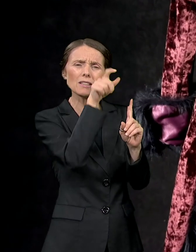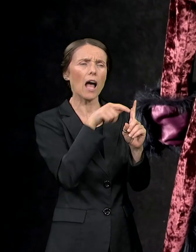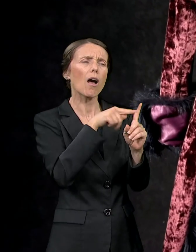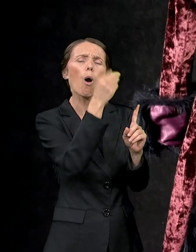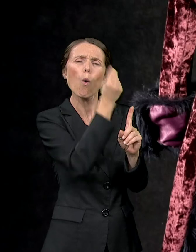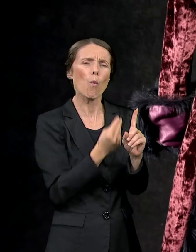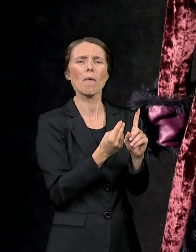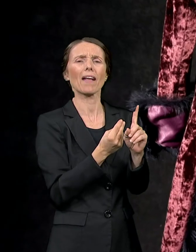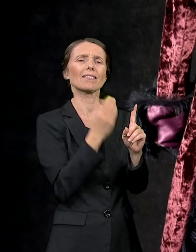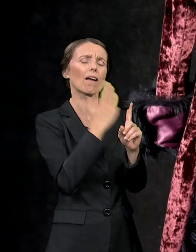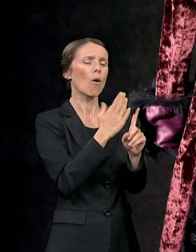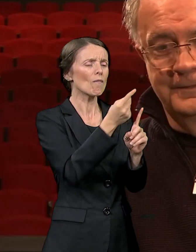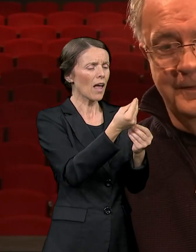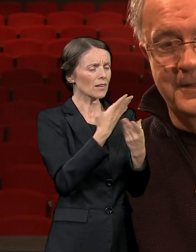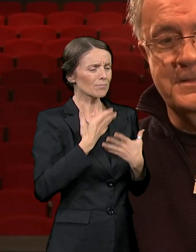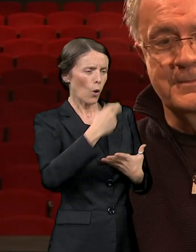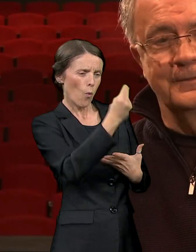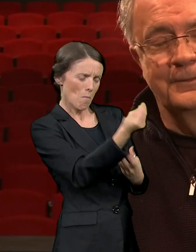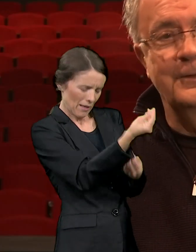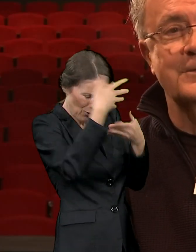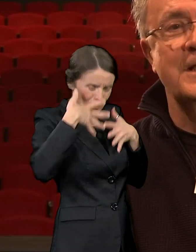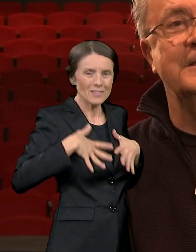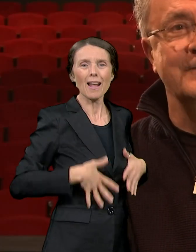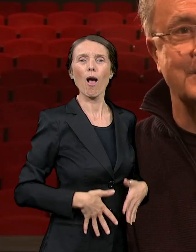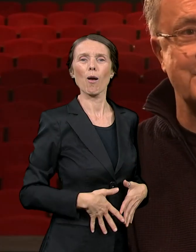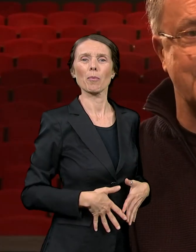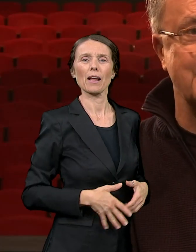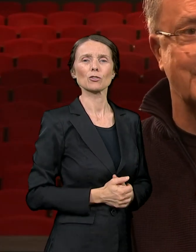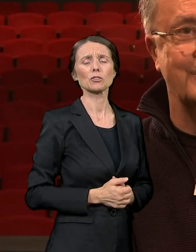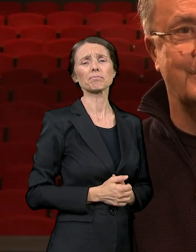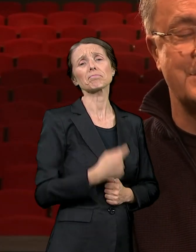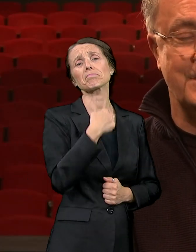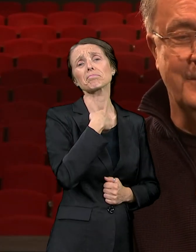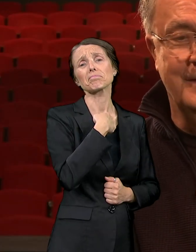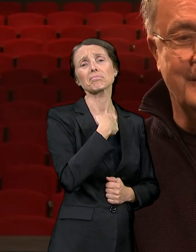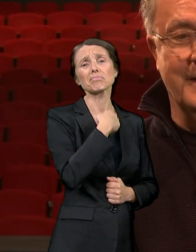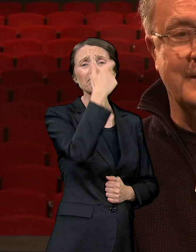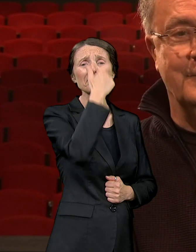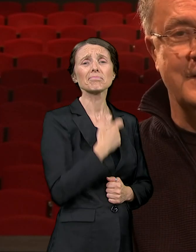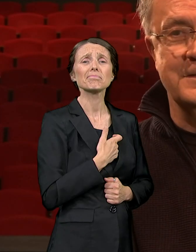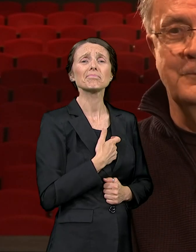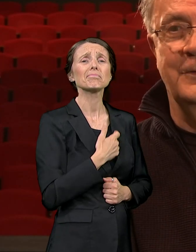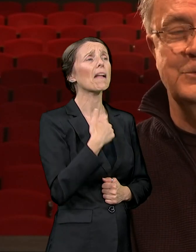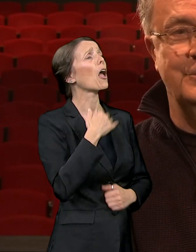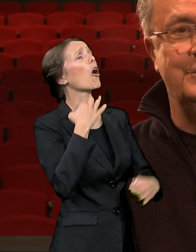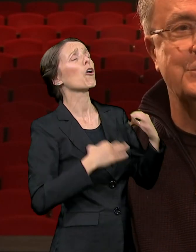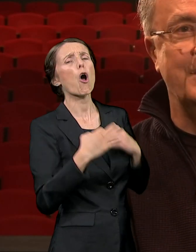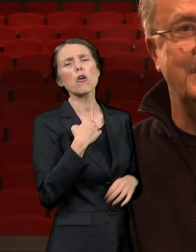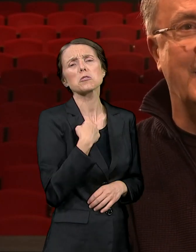skida, kako ne bismo bili pogrešno goli. Ja nisam toliko zahtevan što se tiče kostima, nekako ja sam